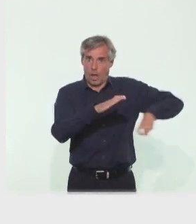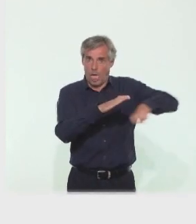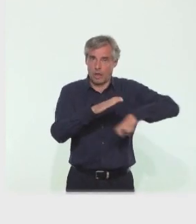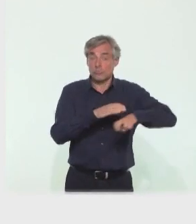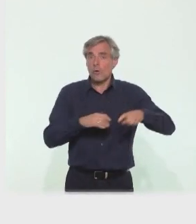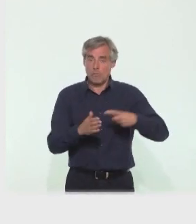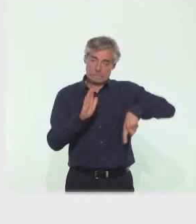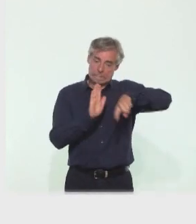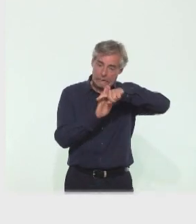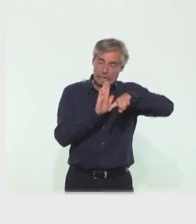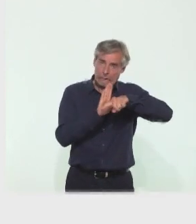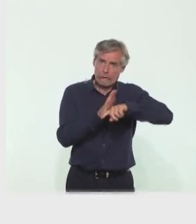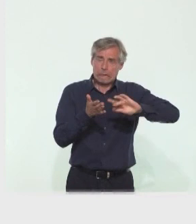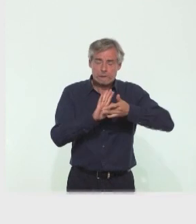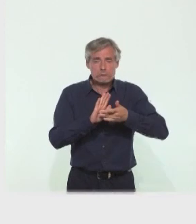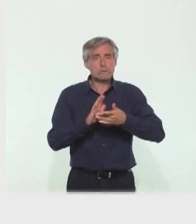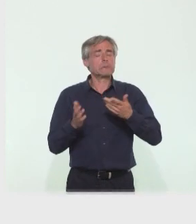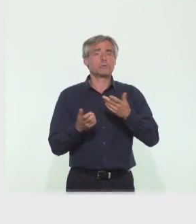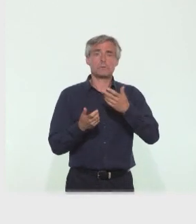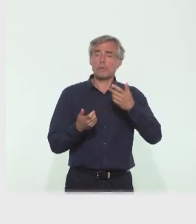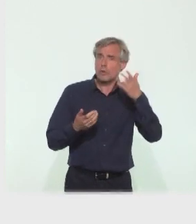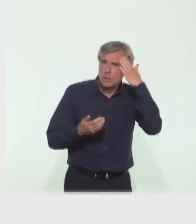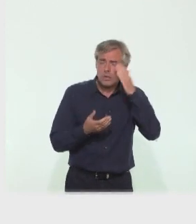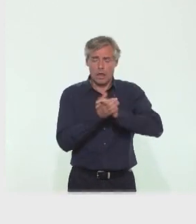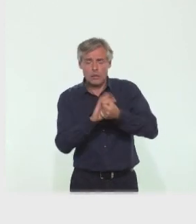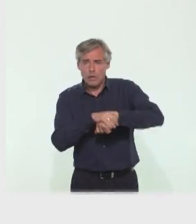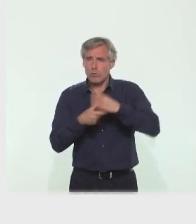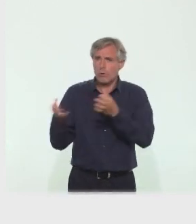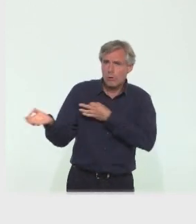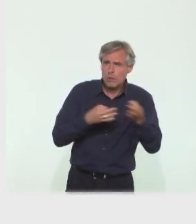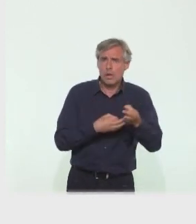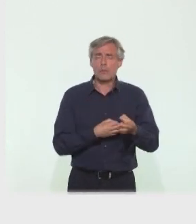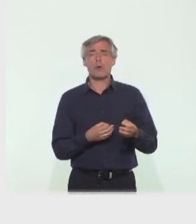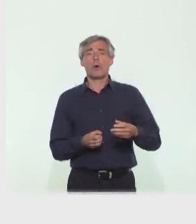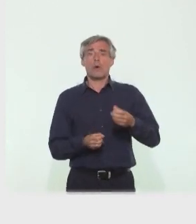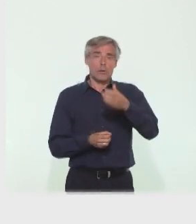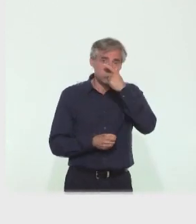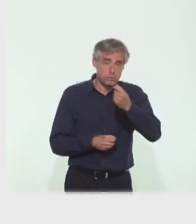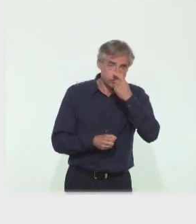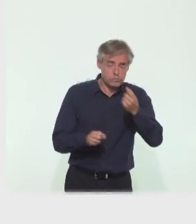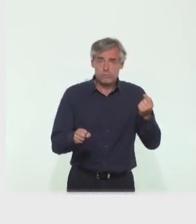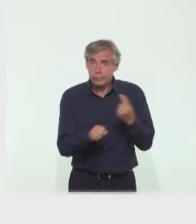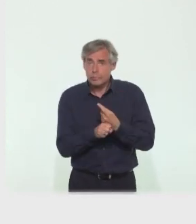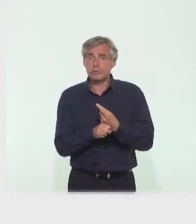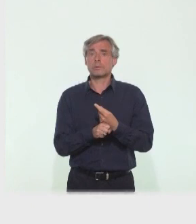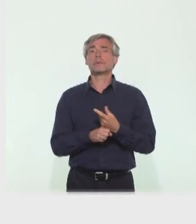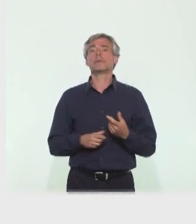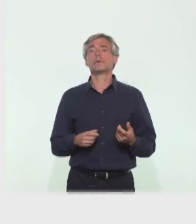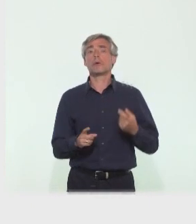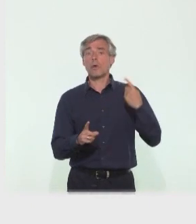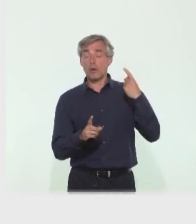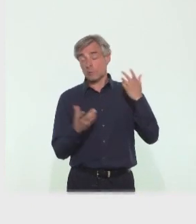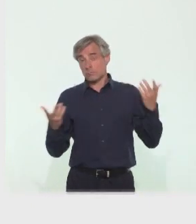scrupuleusement tous les gestes barrières, le lavage de mains très régulier, l'usage de mouchoirs à usage unique à jeter